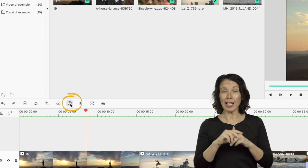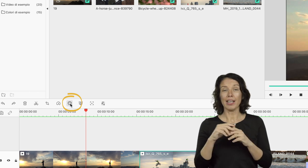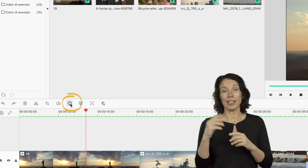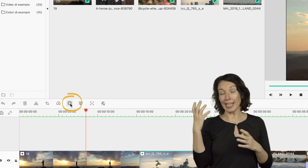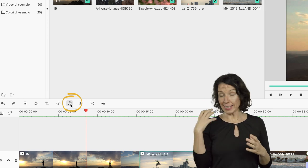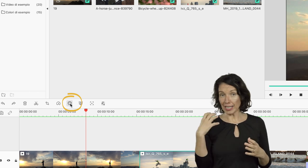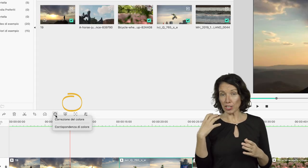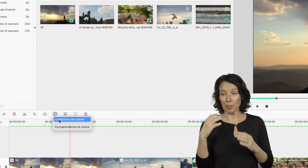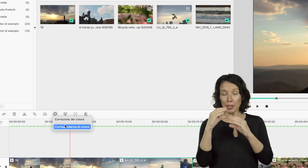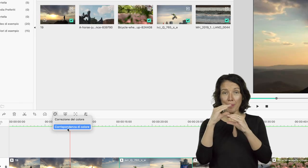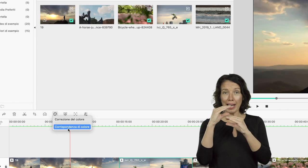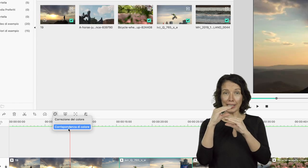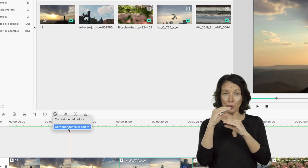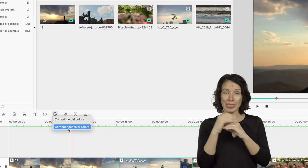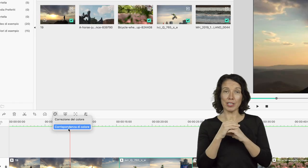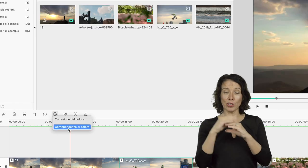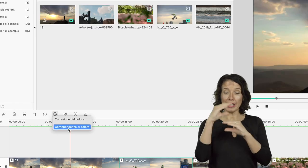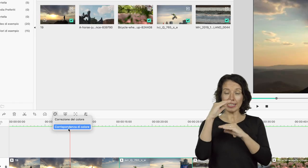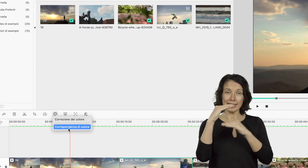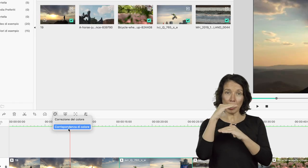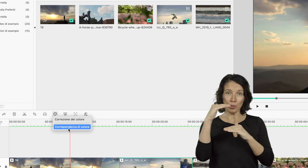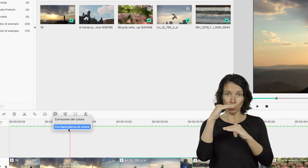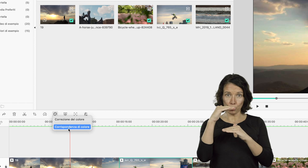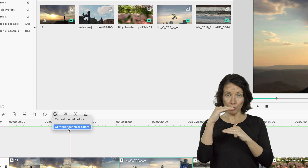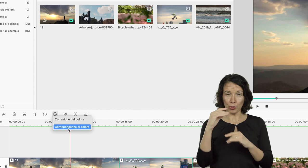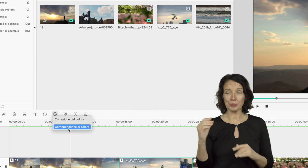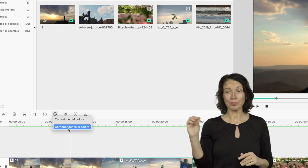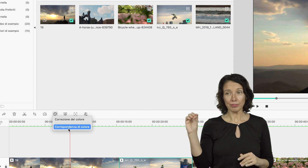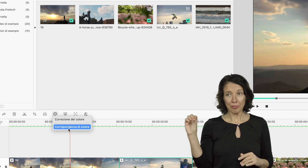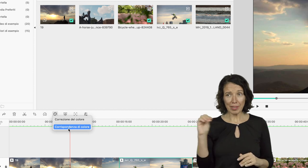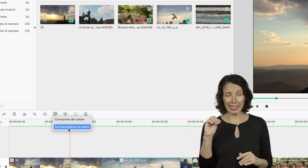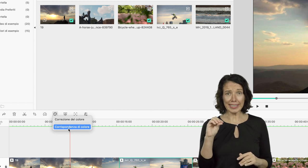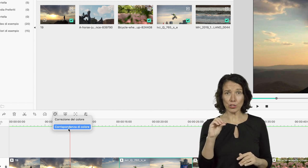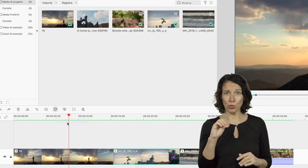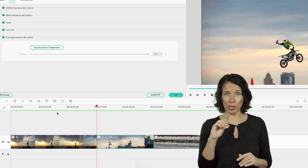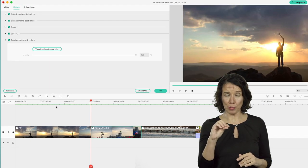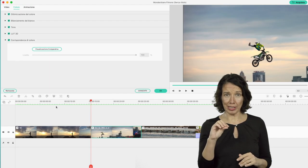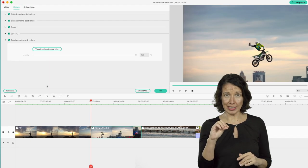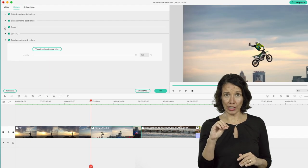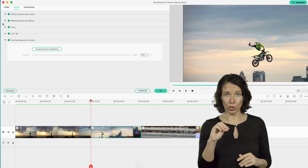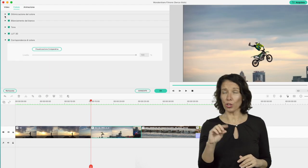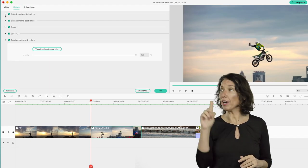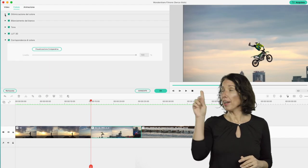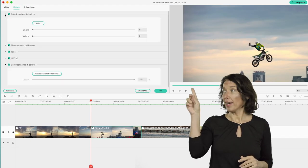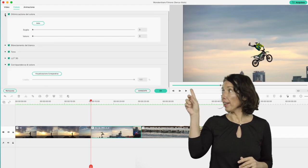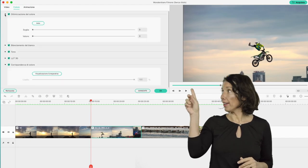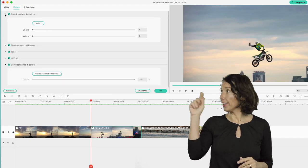che esisteva già prima ma in questa versione X si aprono due menu. Clicca su corrispondenza del colore e là in